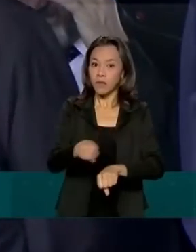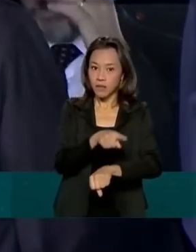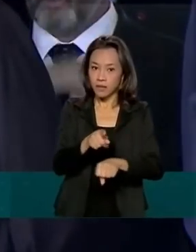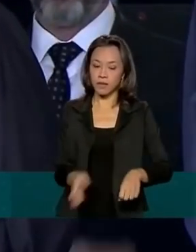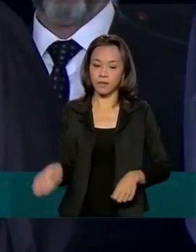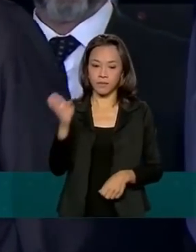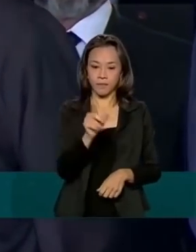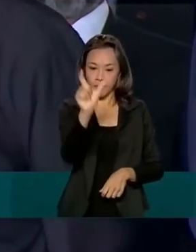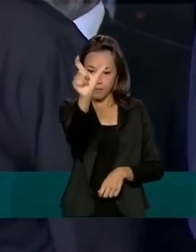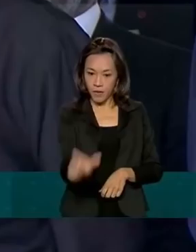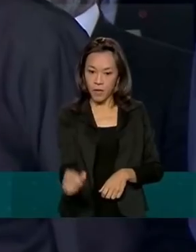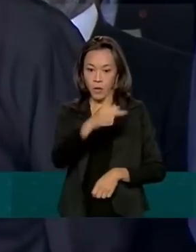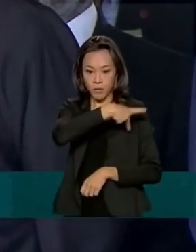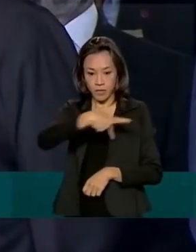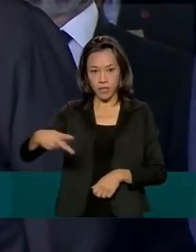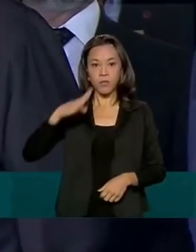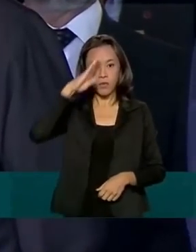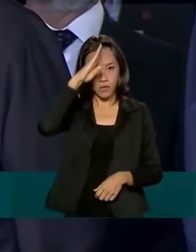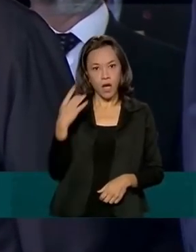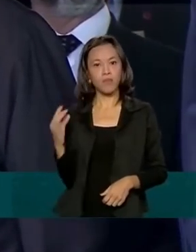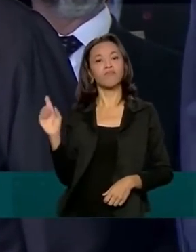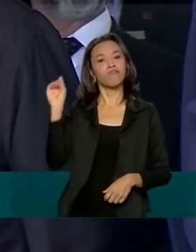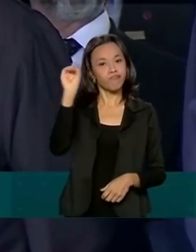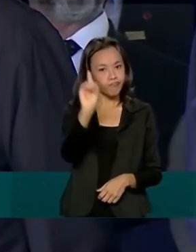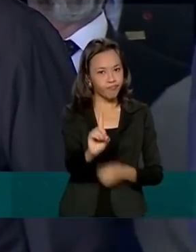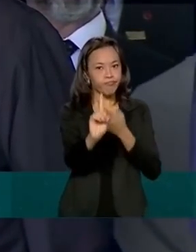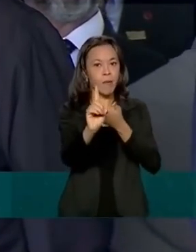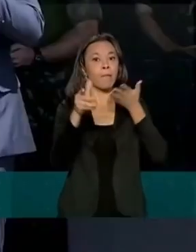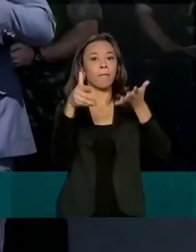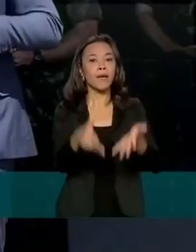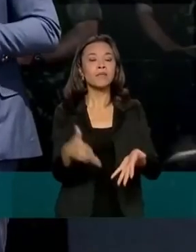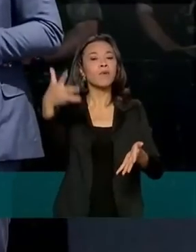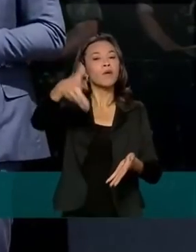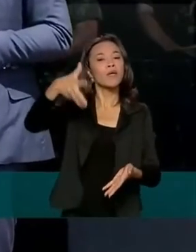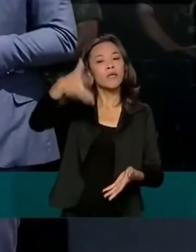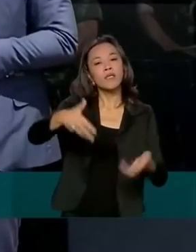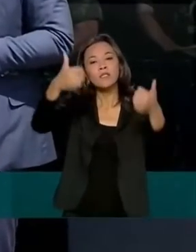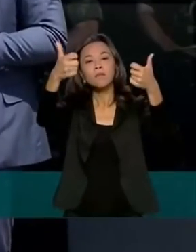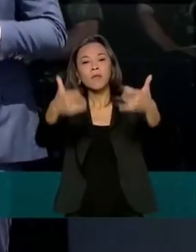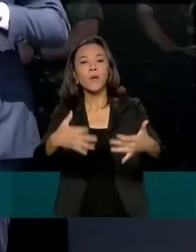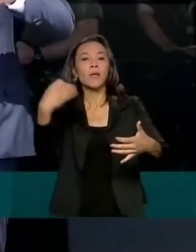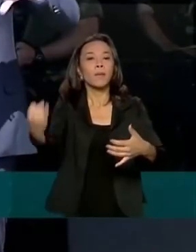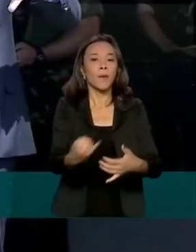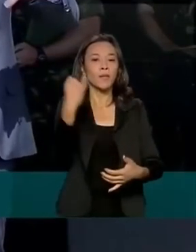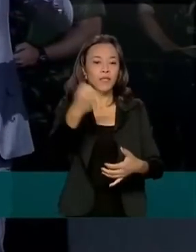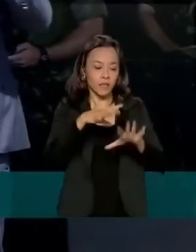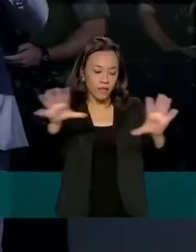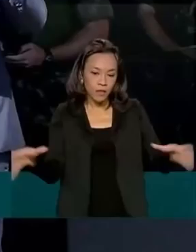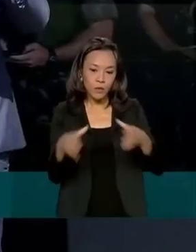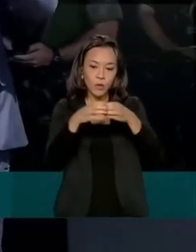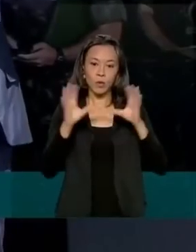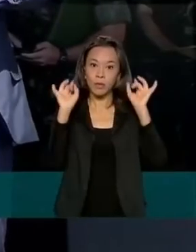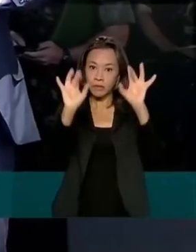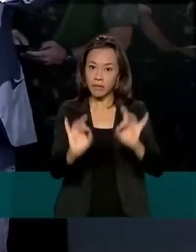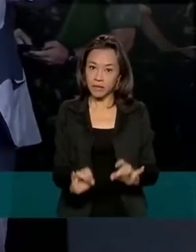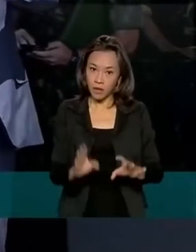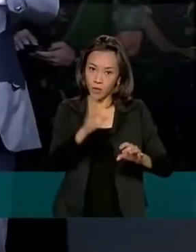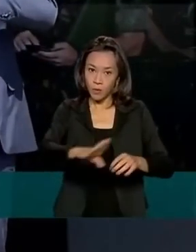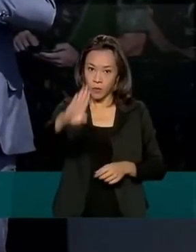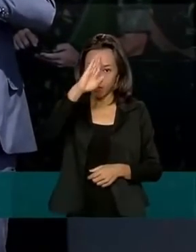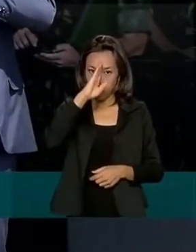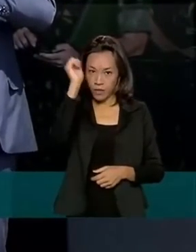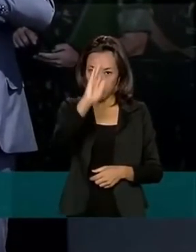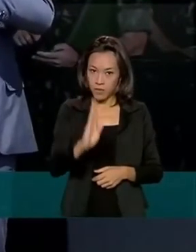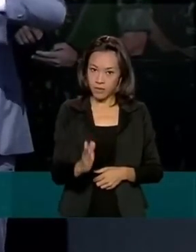Bolsonaro participou da cerimônia e falou sobre a importância do comando de operações especiais do Exército Brasileiro